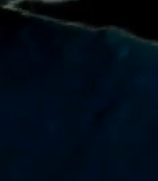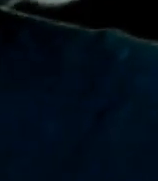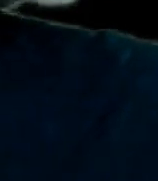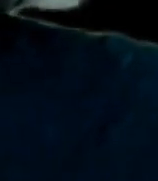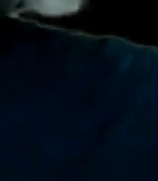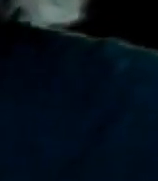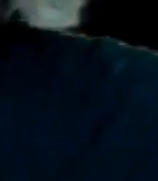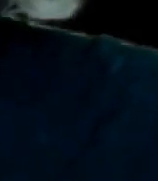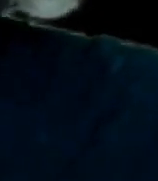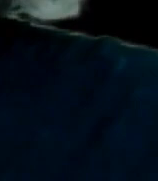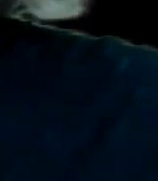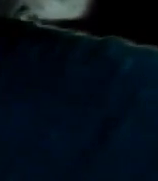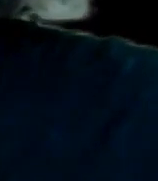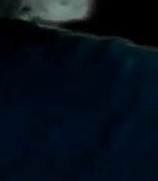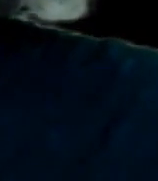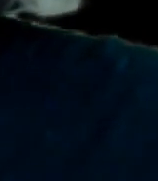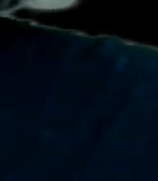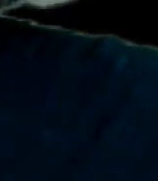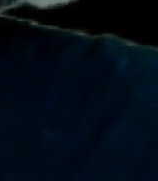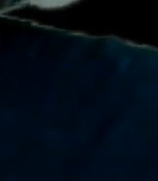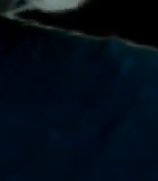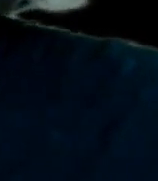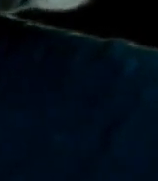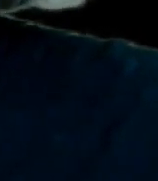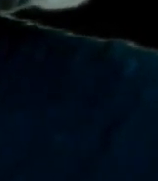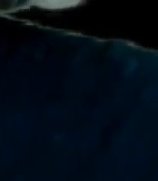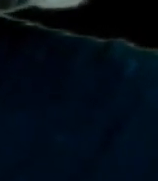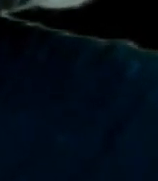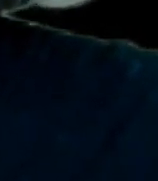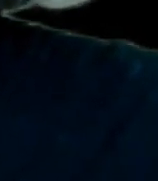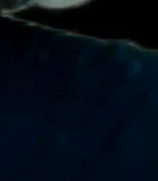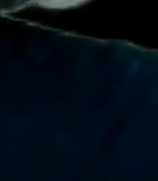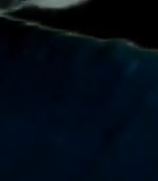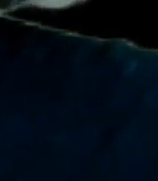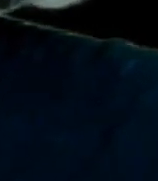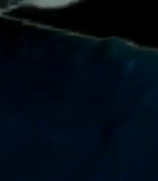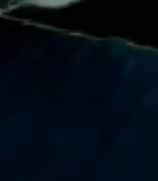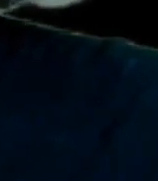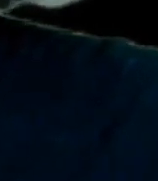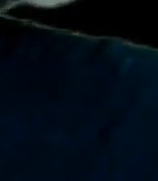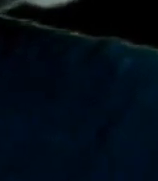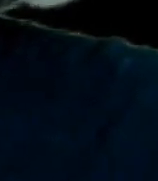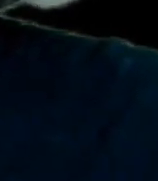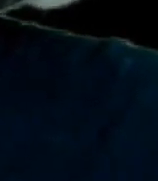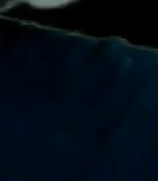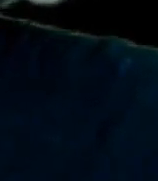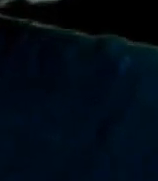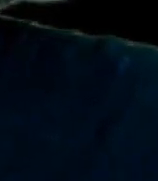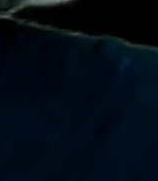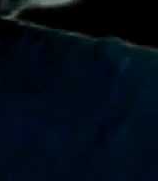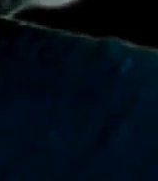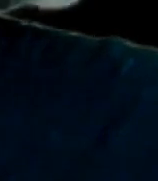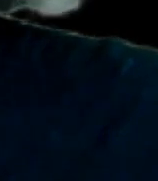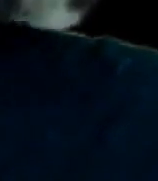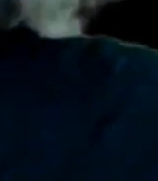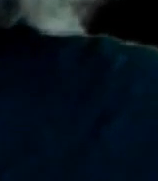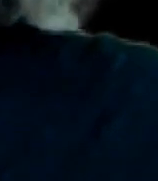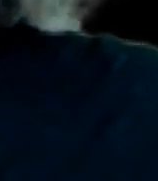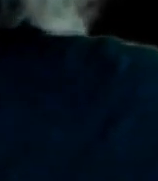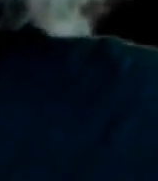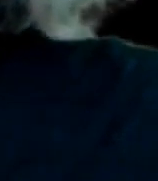participaciones que he tenido en la conferencia mañanera Han sido bastante buenas, bastante acertadas